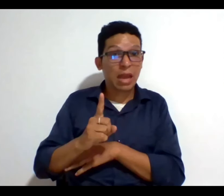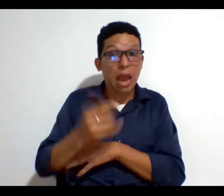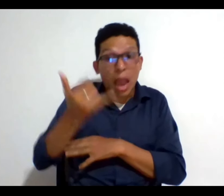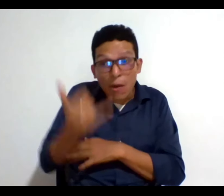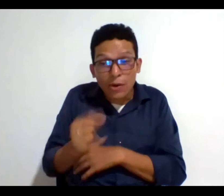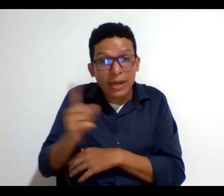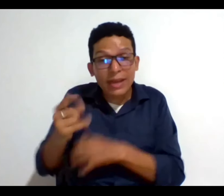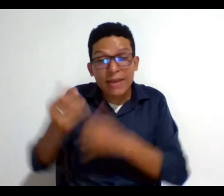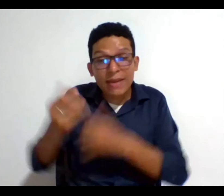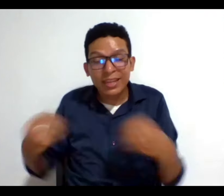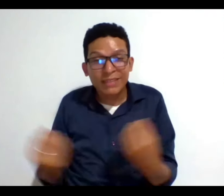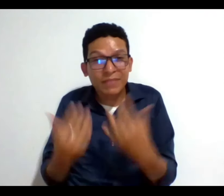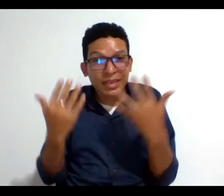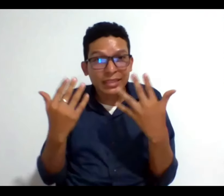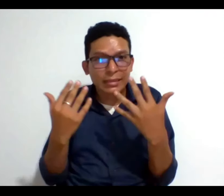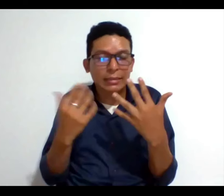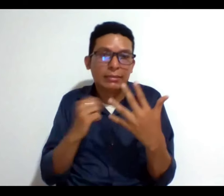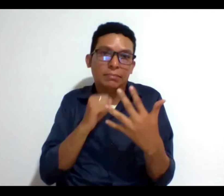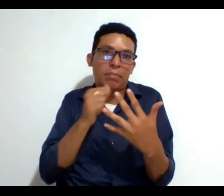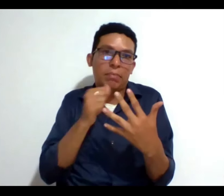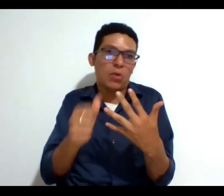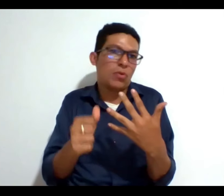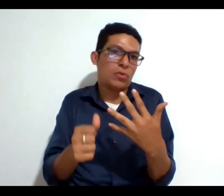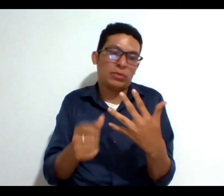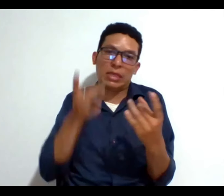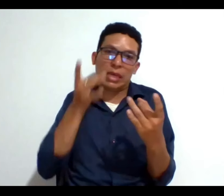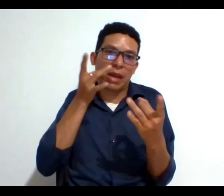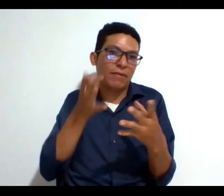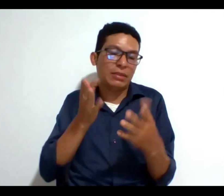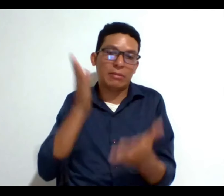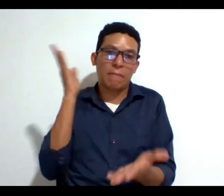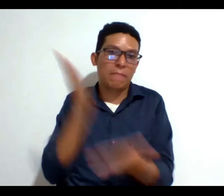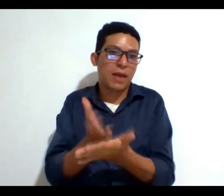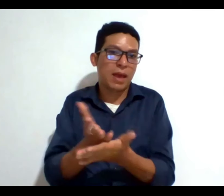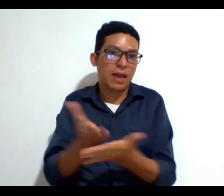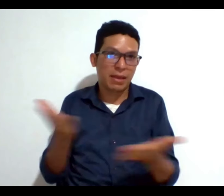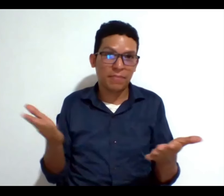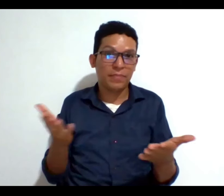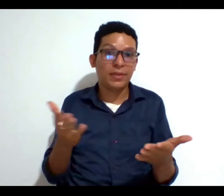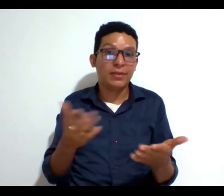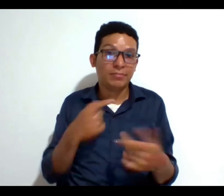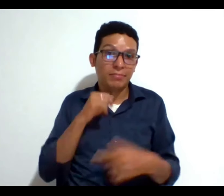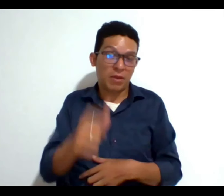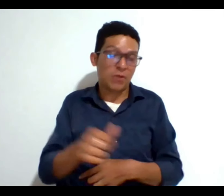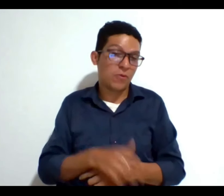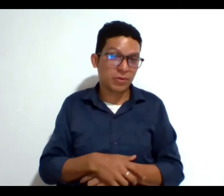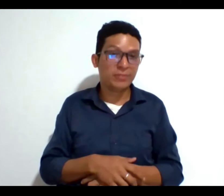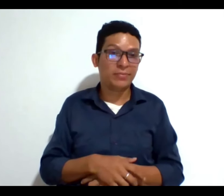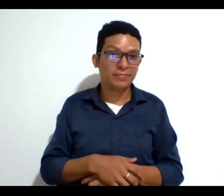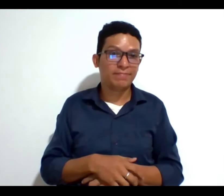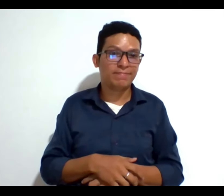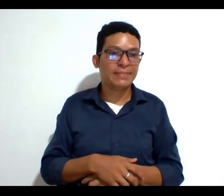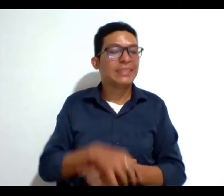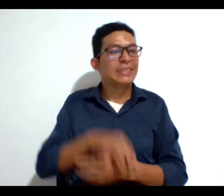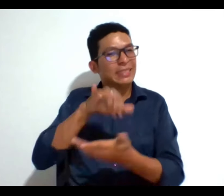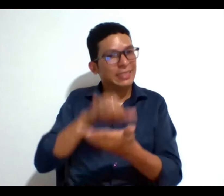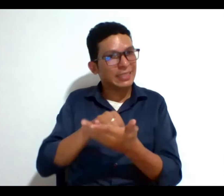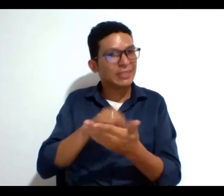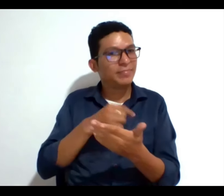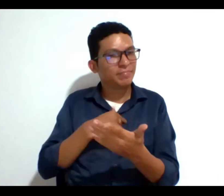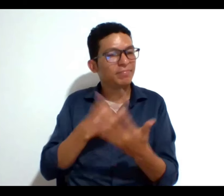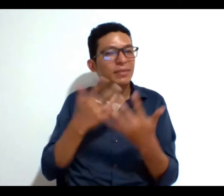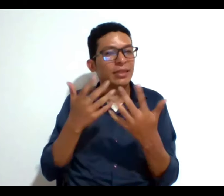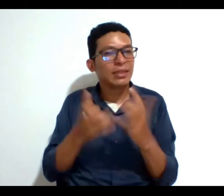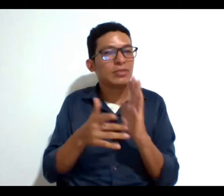pues yo creo que es aún más traumático y puede ser aún más complejo por eso yo solo quiero